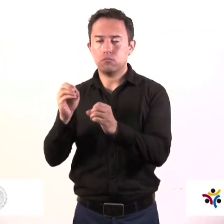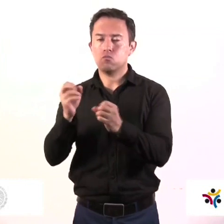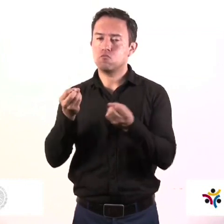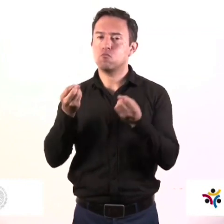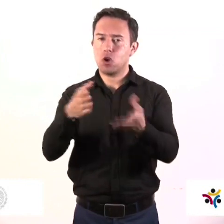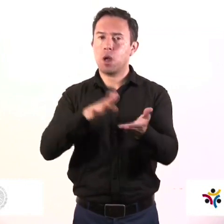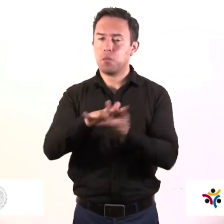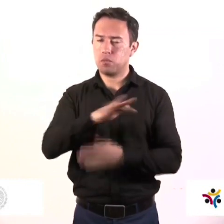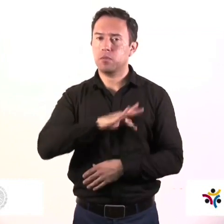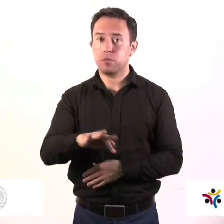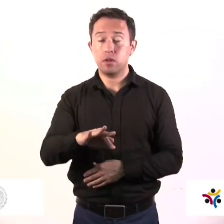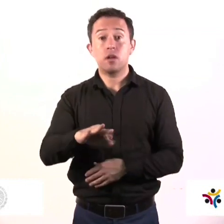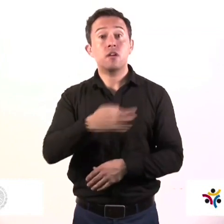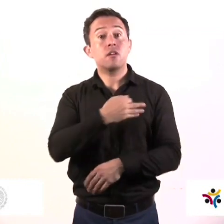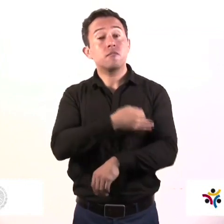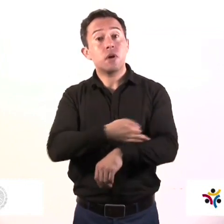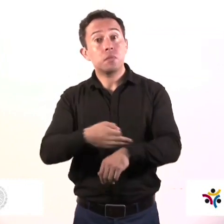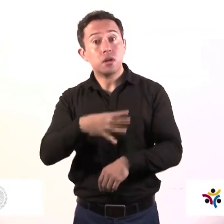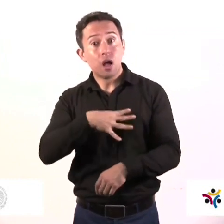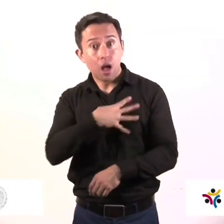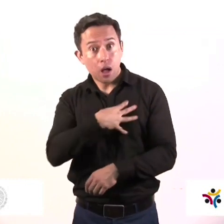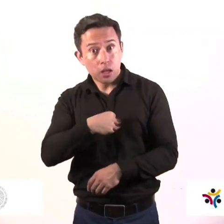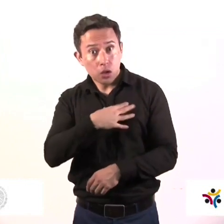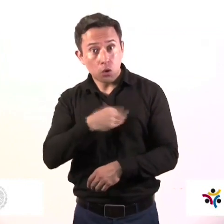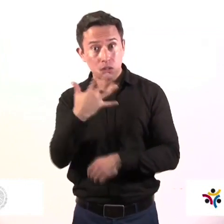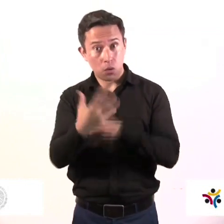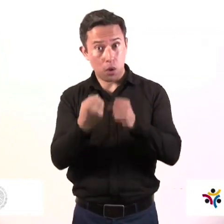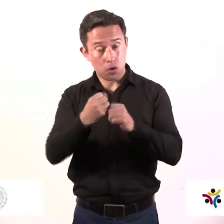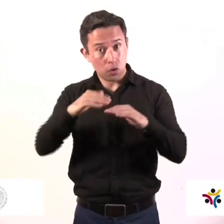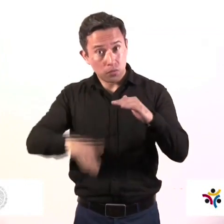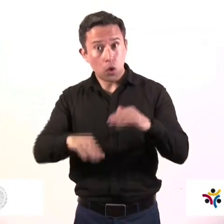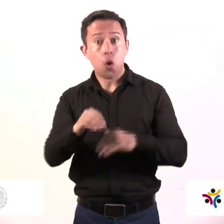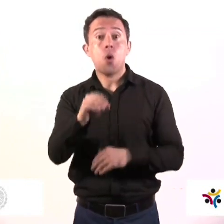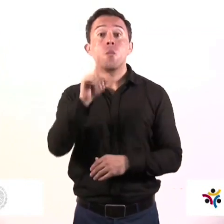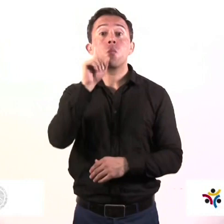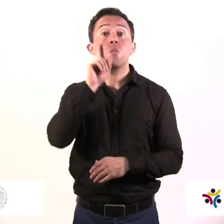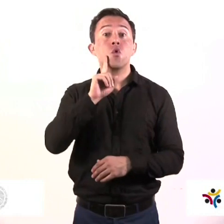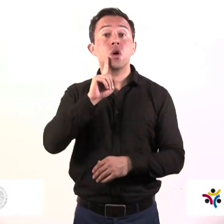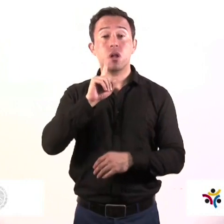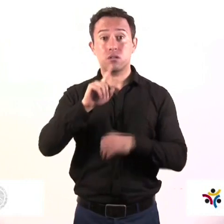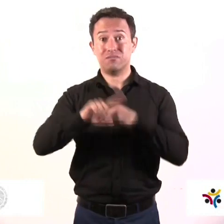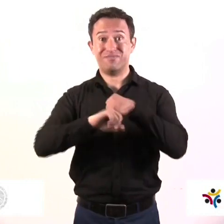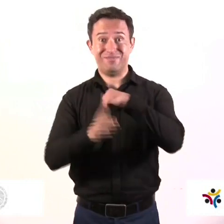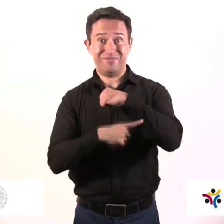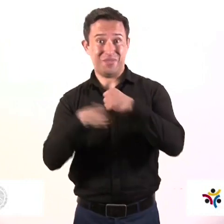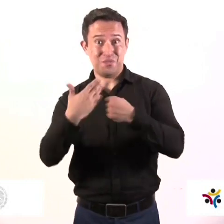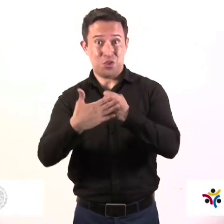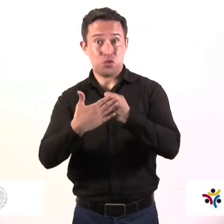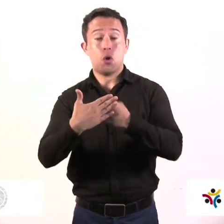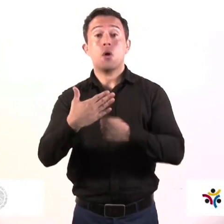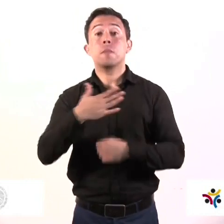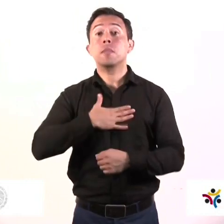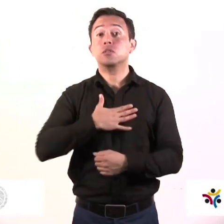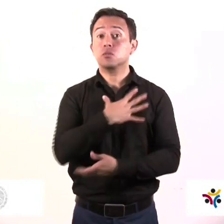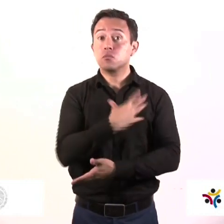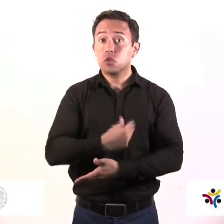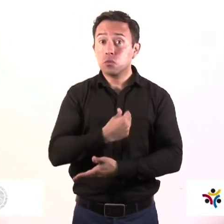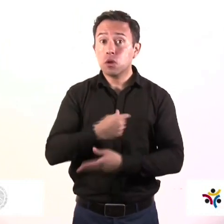mujeres embarazadas o en lactancia. ¿Qué apoyos hay al programa? Apoyo Alimentario, 310 pesos mensuales.